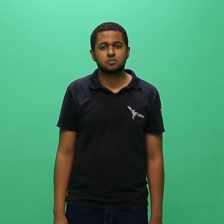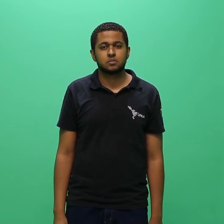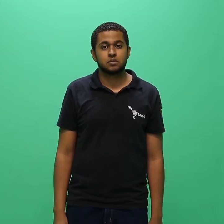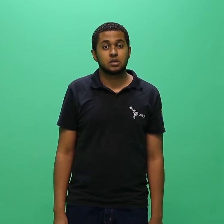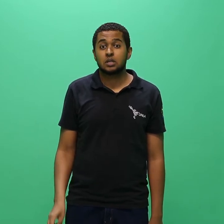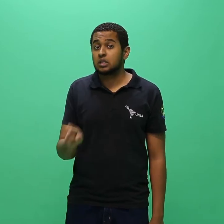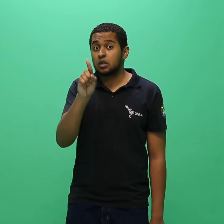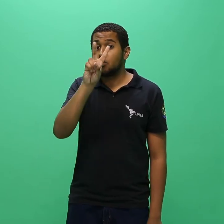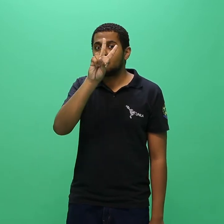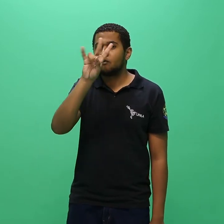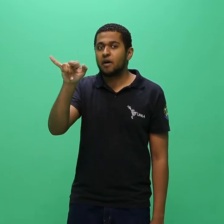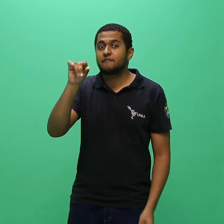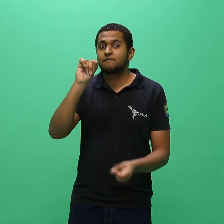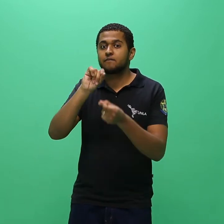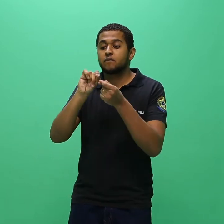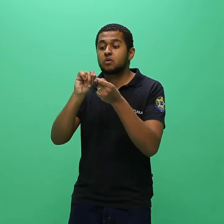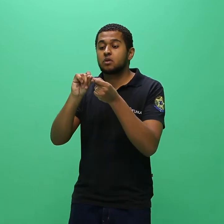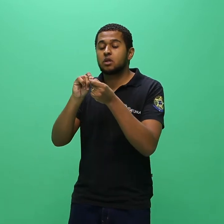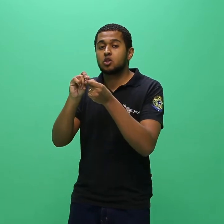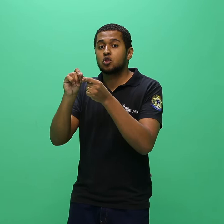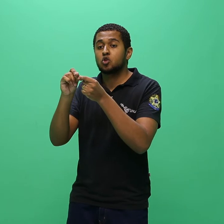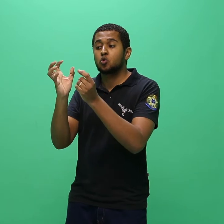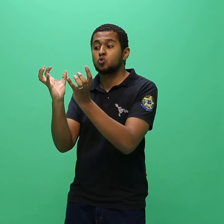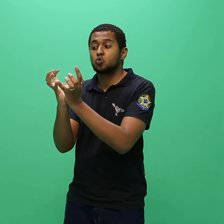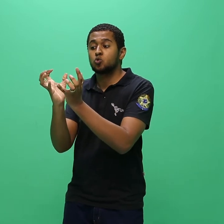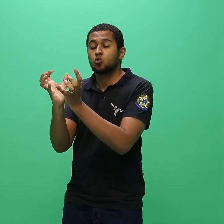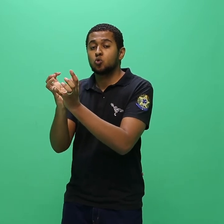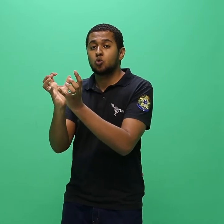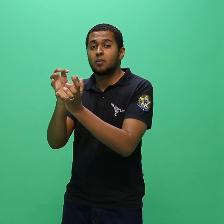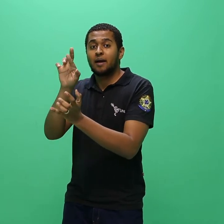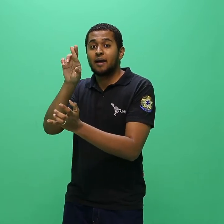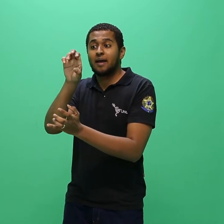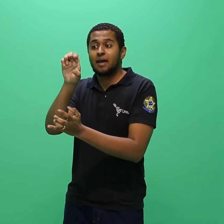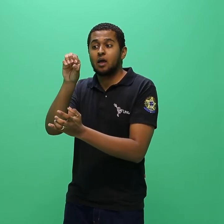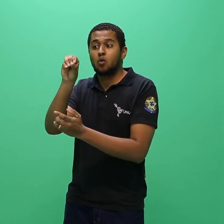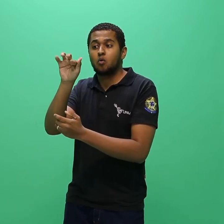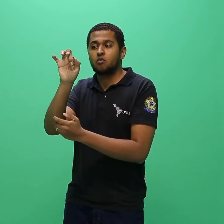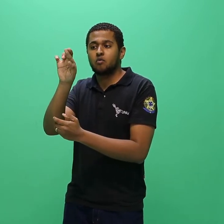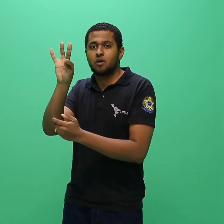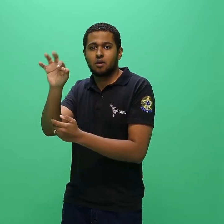atendimento único de discentes matriculados em reopção de curso.